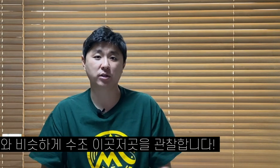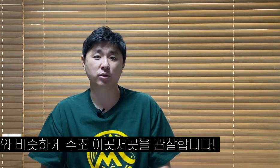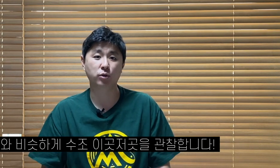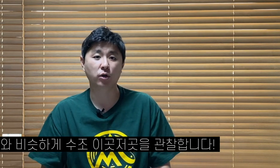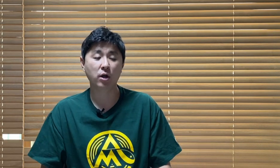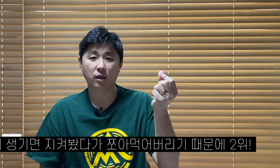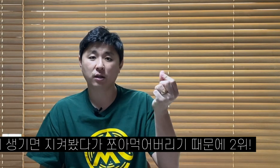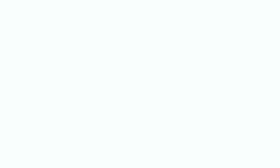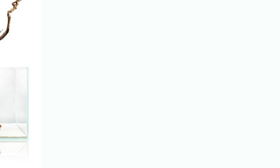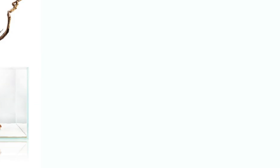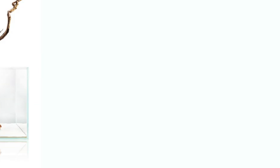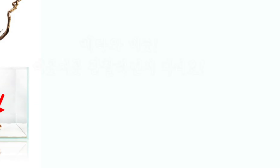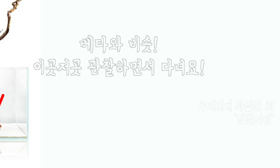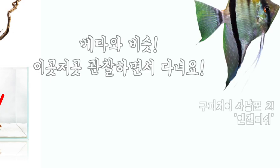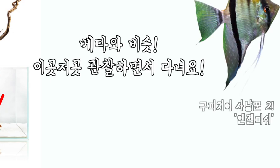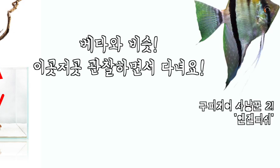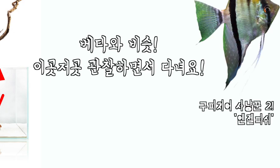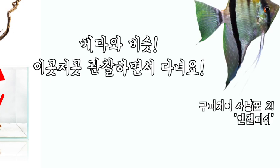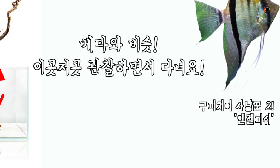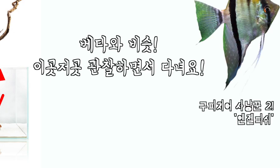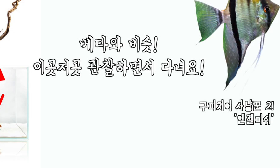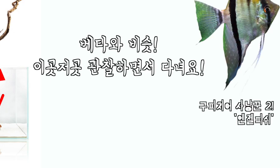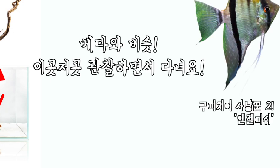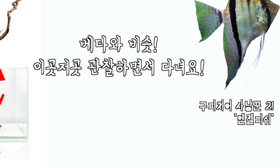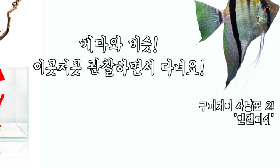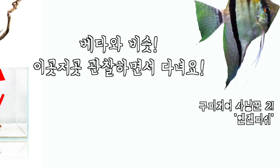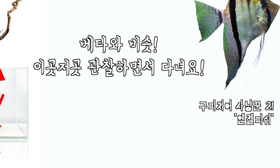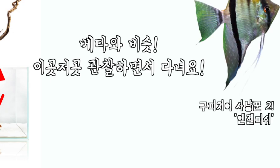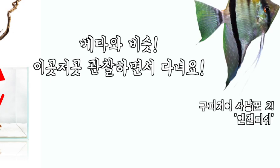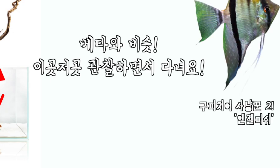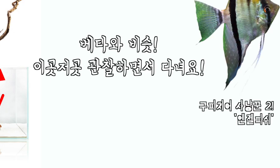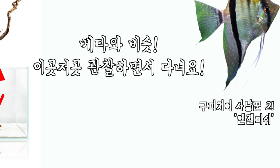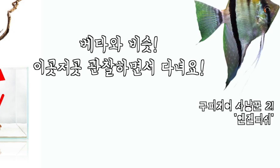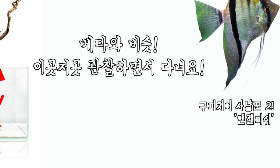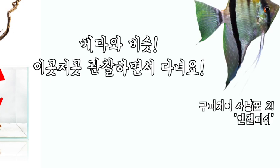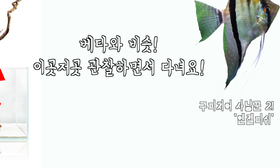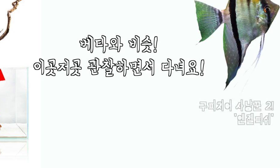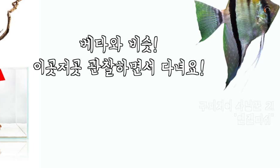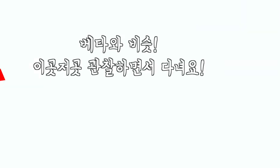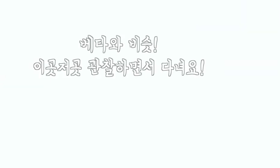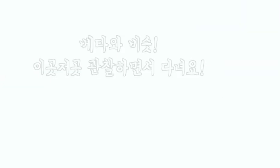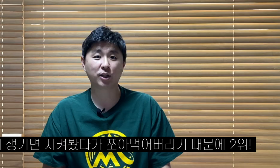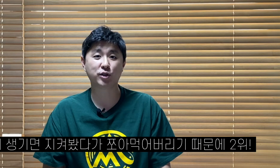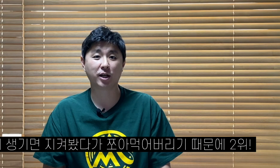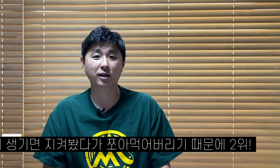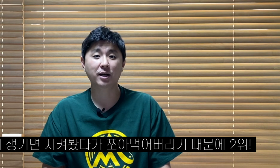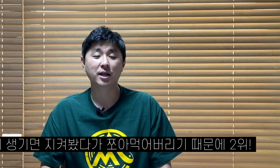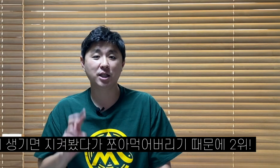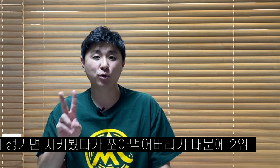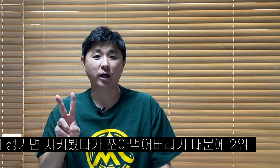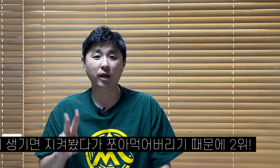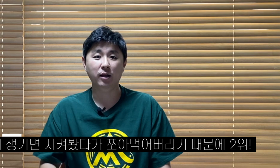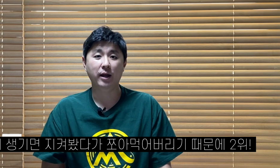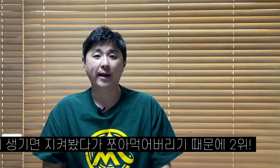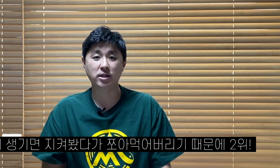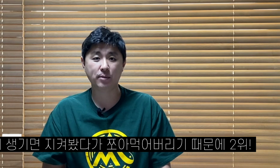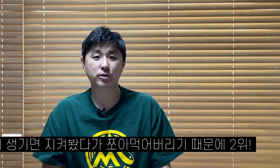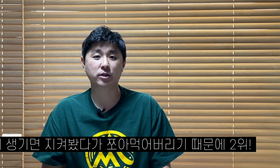다니고요. 이런 먹을 대상이 생기면 지켜봤다가 이렇게 쪼아먹어버리기 때문에 틈이 없습니다. 그래서 제가 2위에 엔젤피쉬를